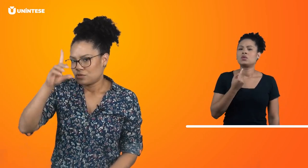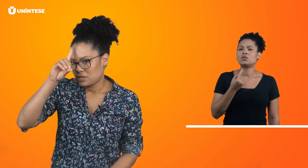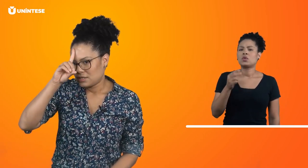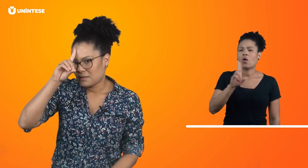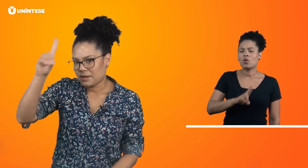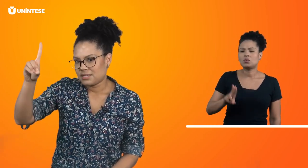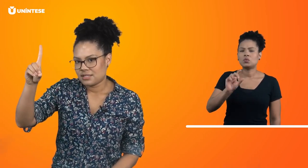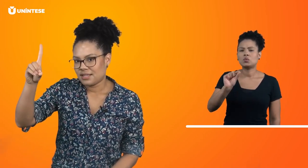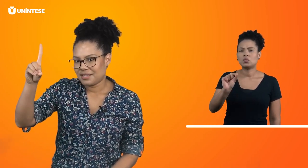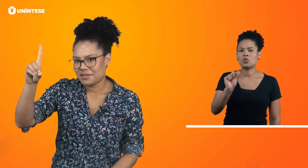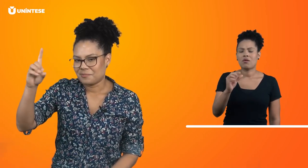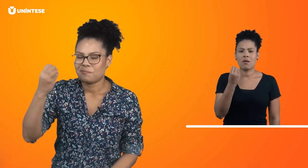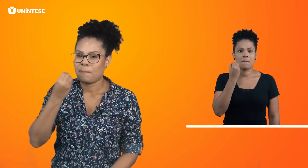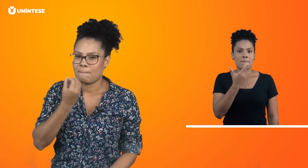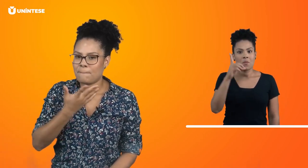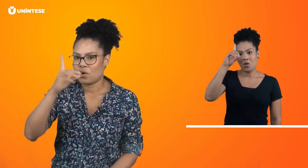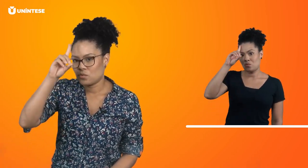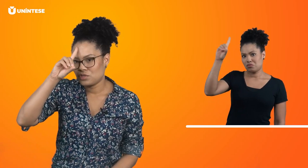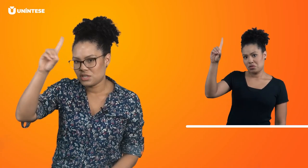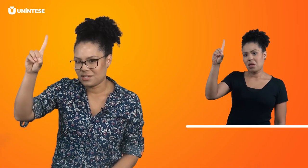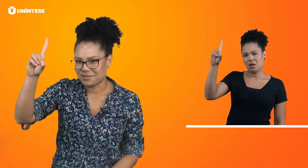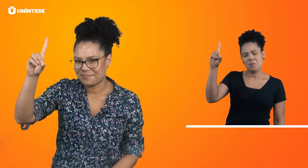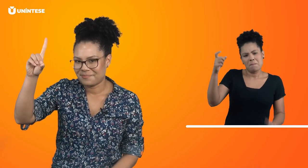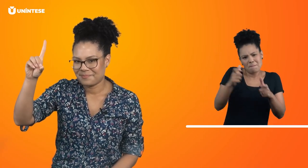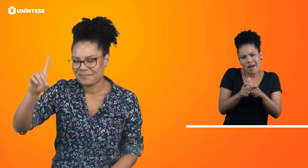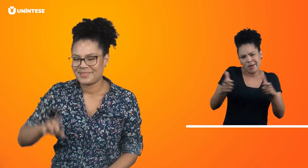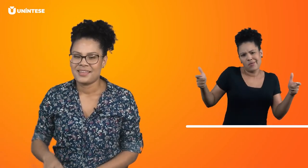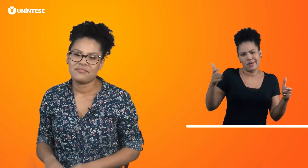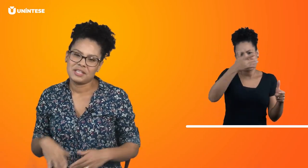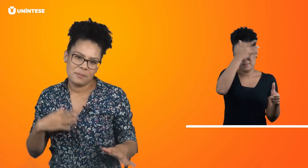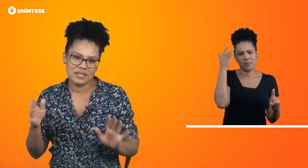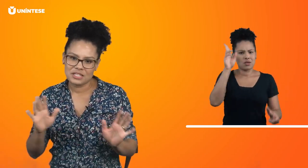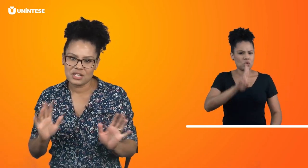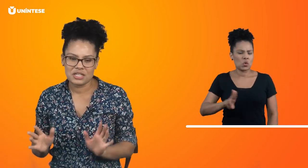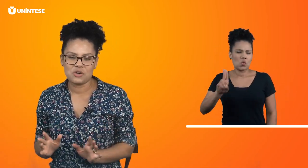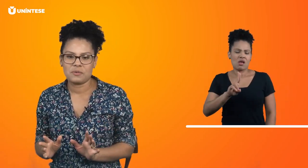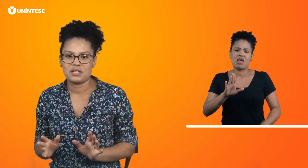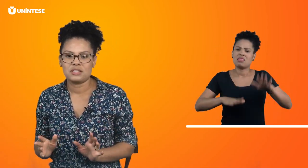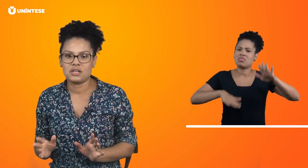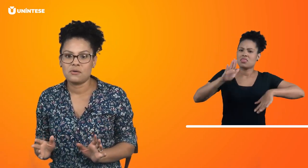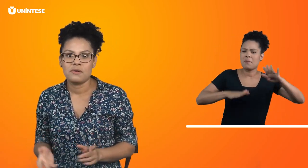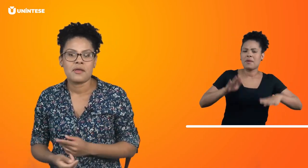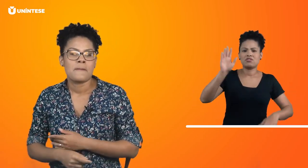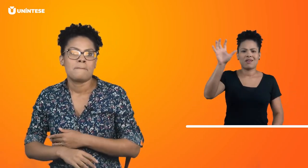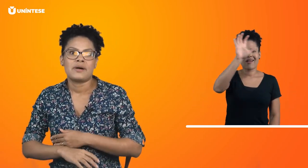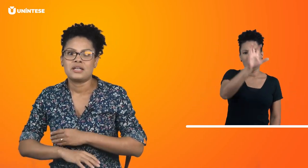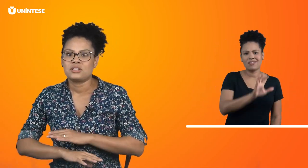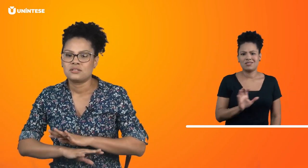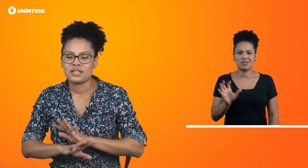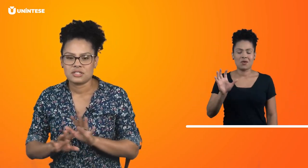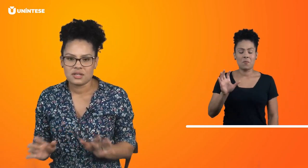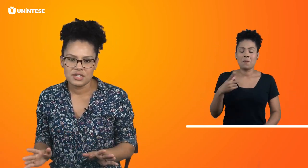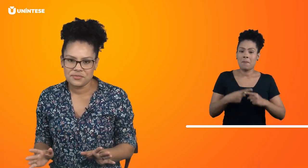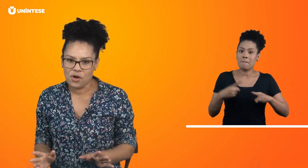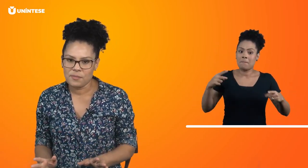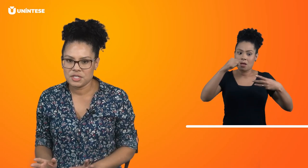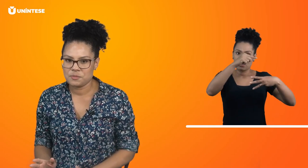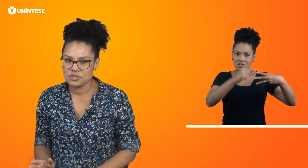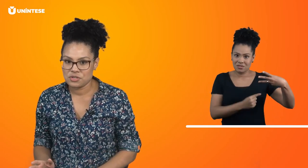utiliza mais esse daqui. Bom dia. Vai depender de região pra região, mas nas três formas as pessoas